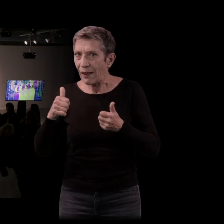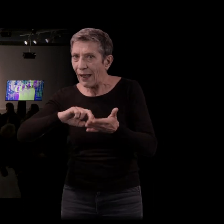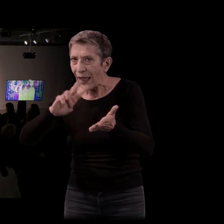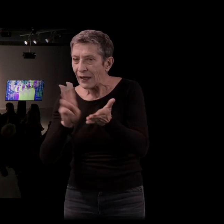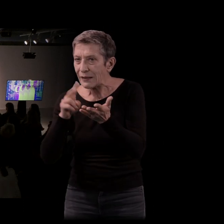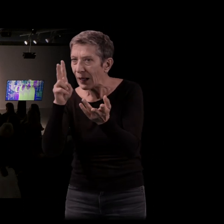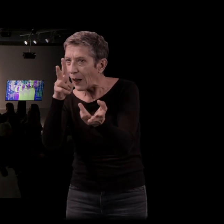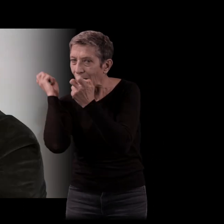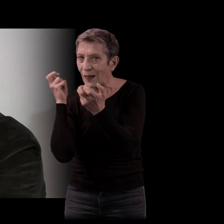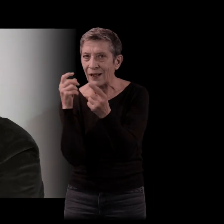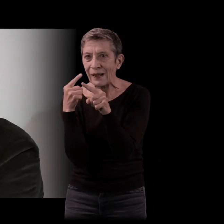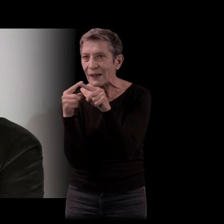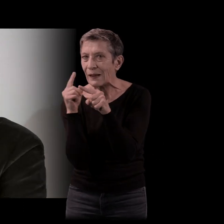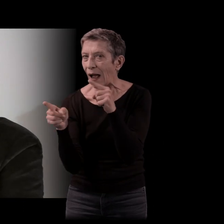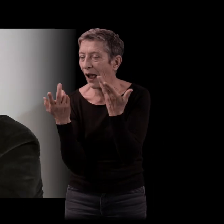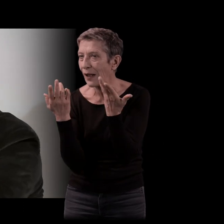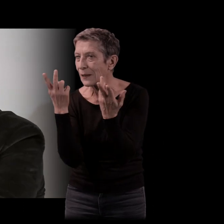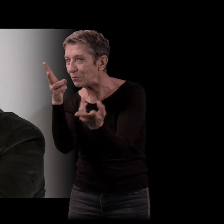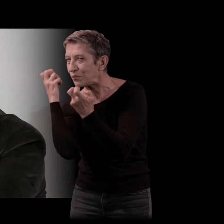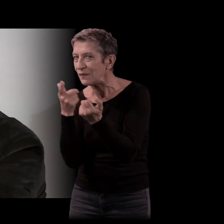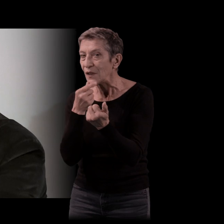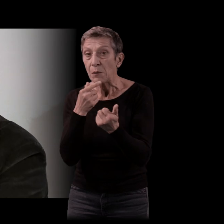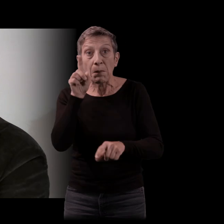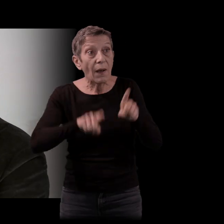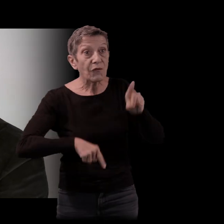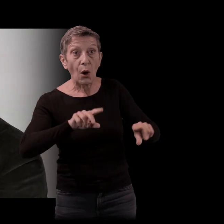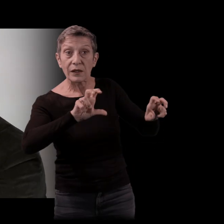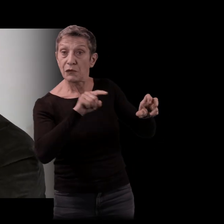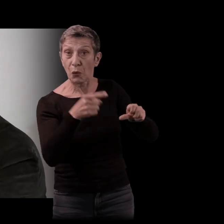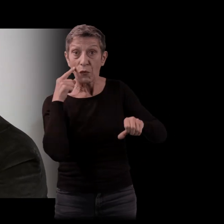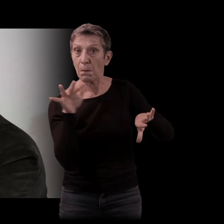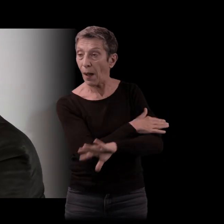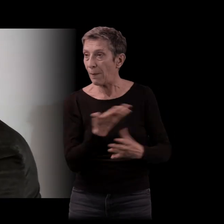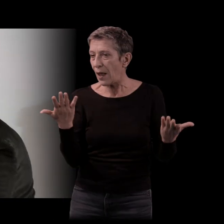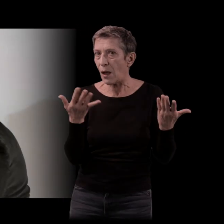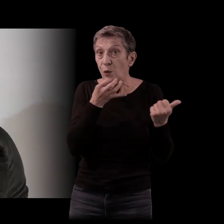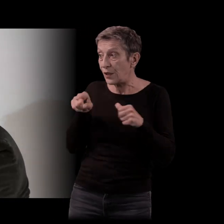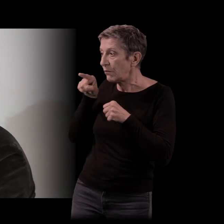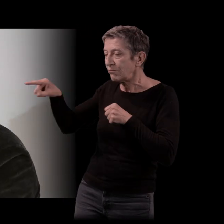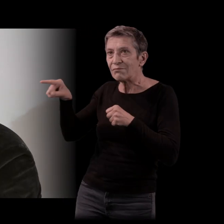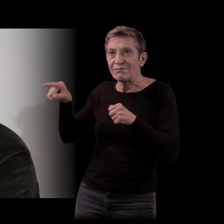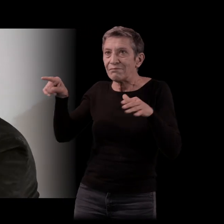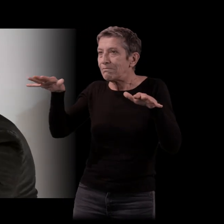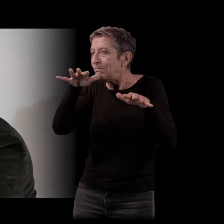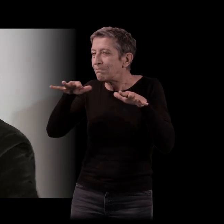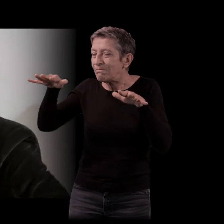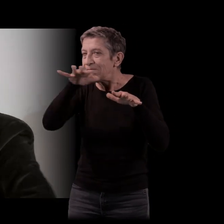et à ces choses qu ne voit pas forcément à la télé ou qu'on n'évoque pas assez suffisamment. Quelqu'un qui capte pratiquement l'âme du pays d'une certaine manière. C'est aussi quelque chose qu'on a